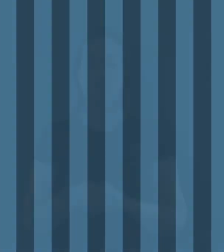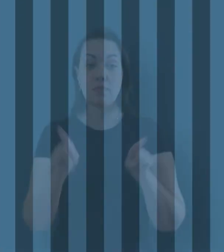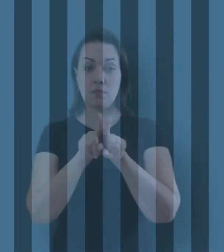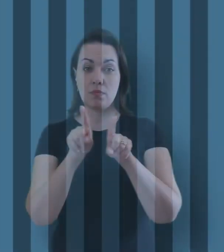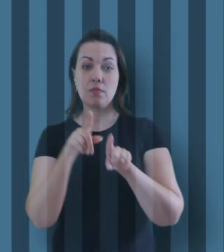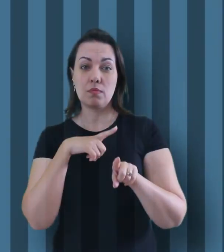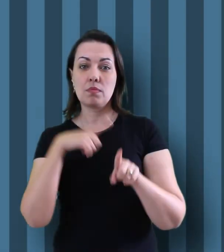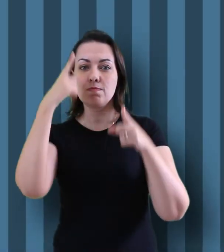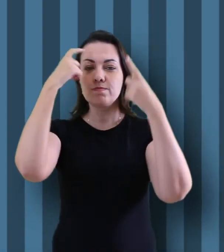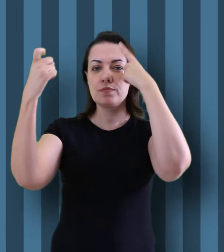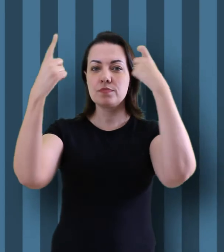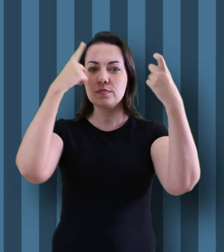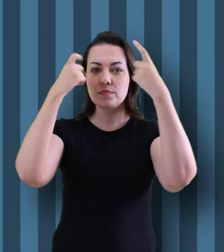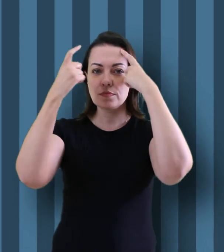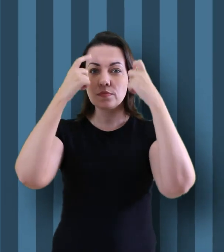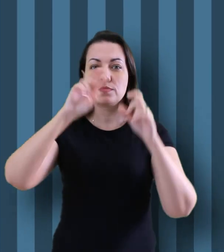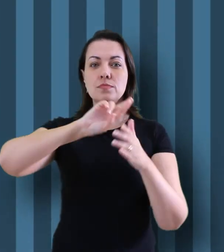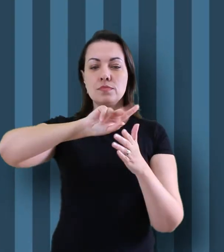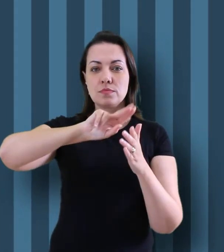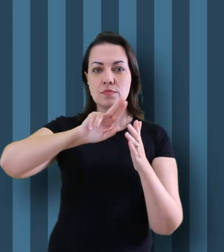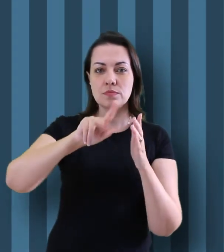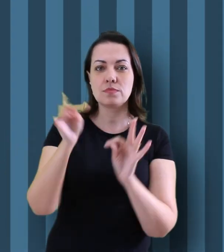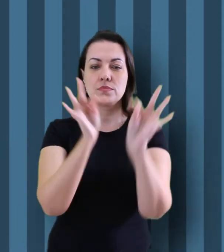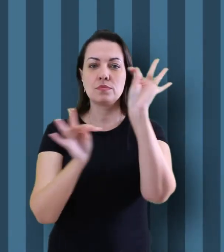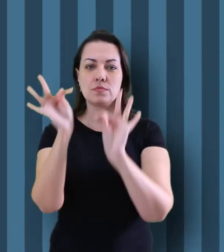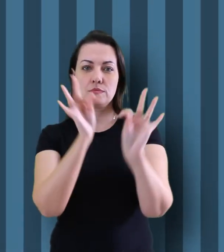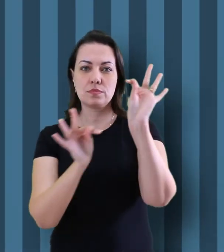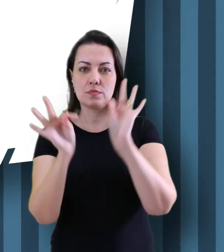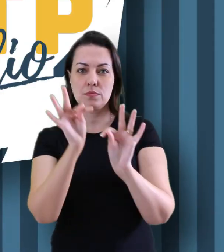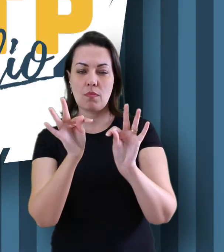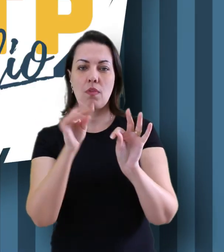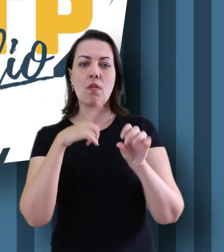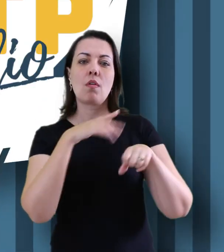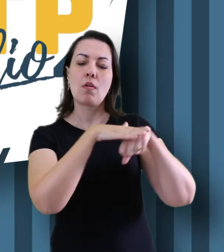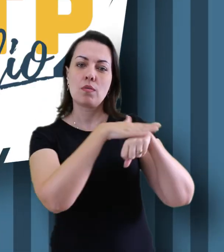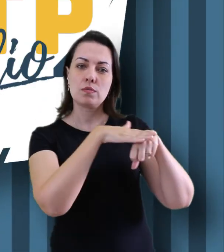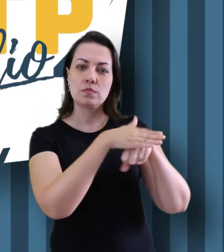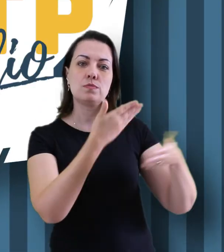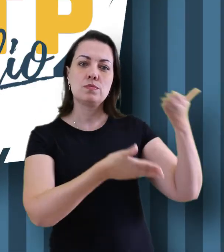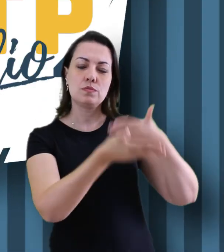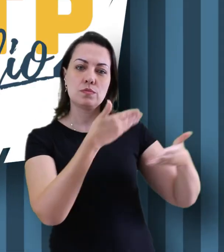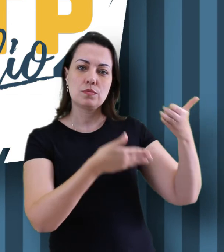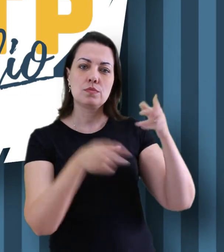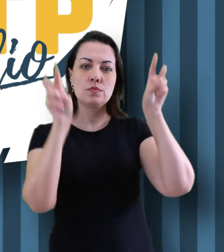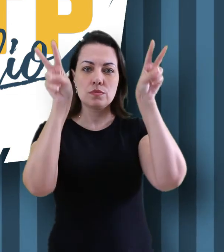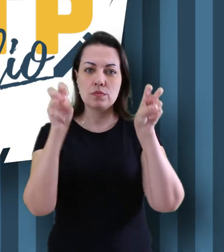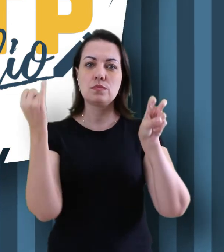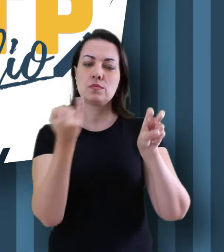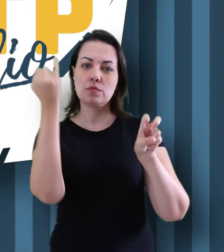Teremos também a produção de outras mídias, como um podcast, com discussões sobre assuntos pertinentes para